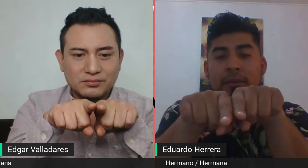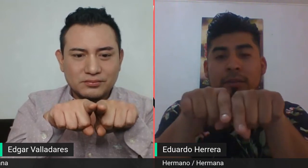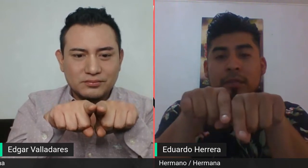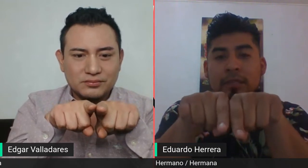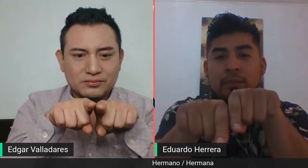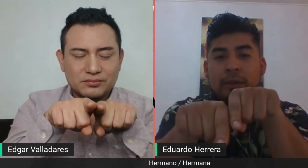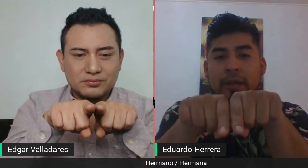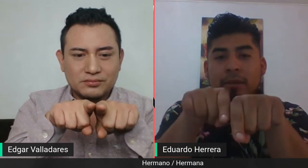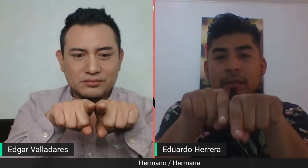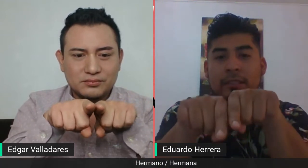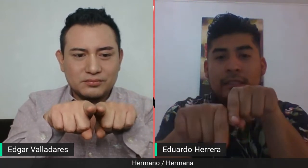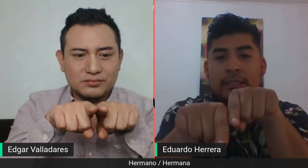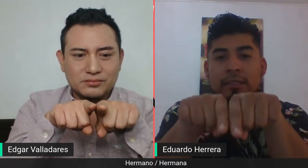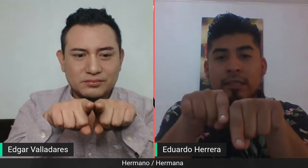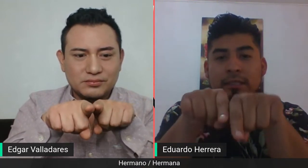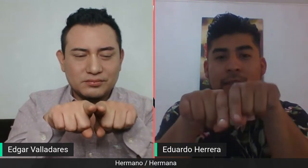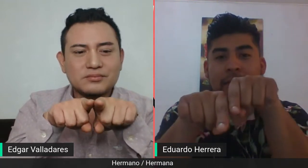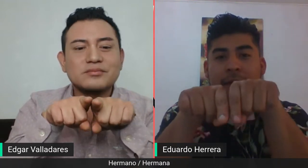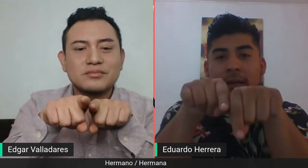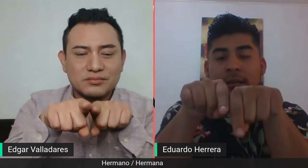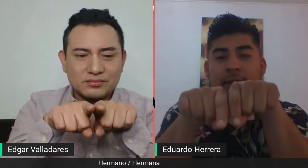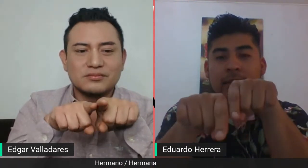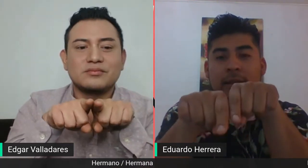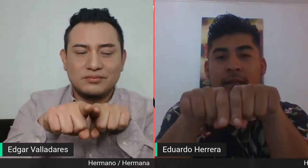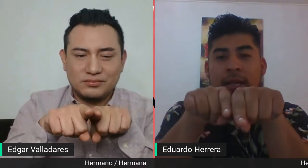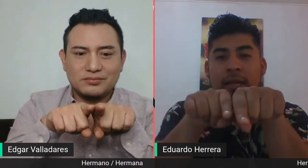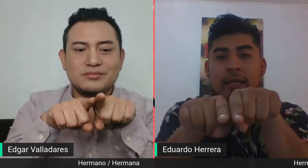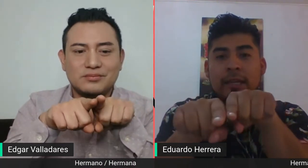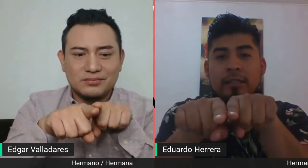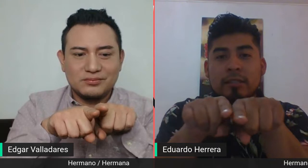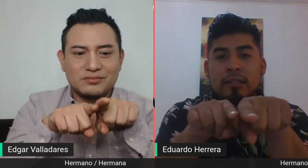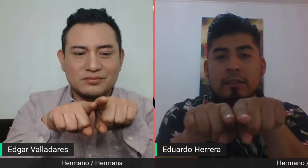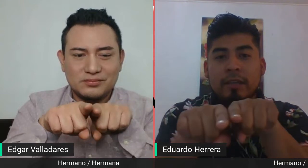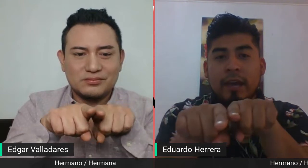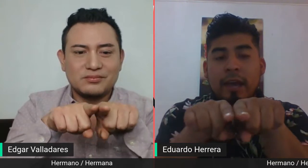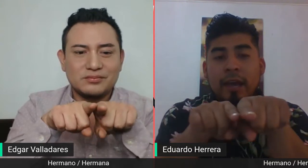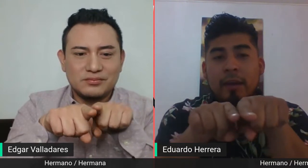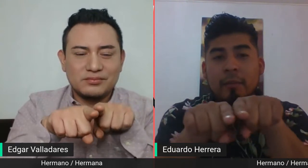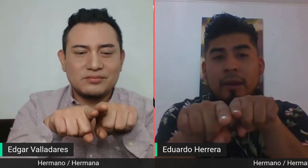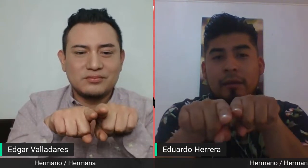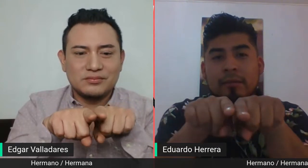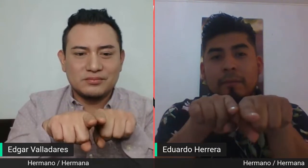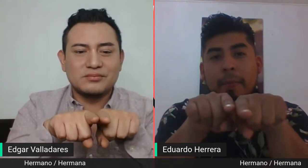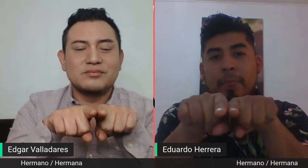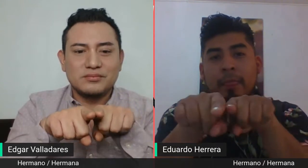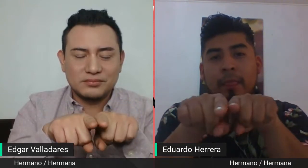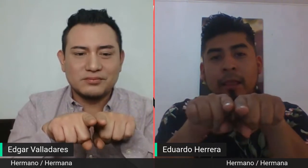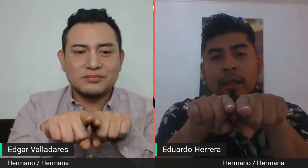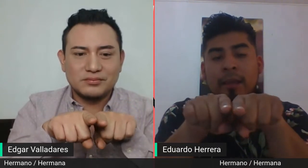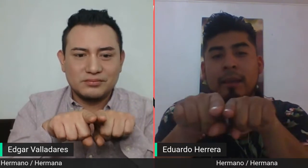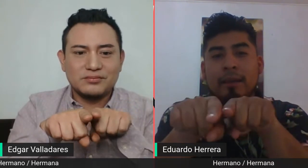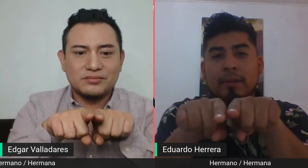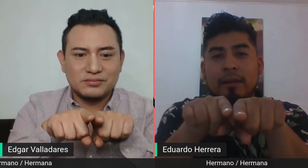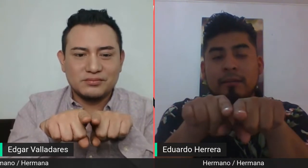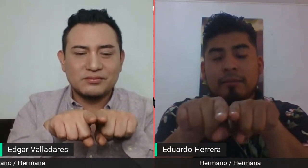vamos a hacer un pequeño desliz de esta manera. Y eso significa hermano. Hermano.